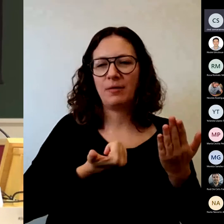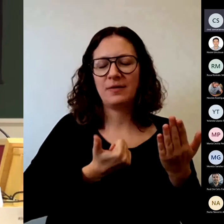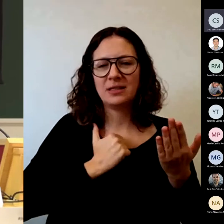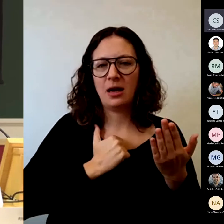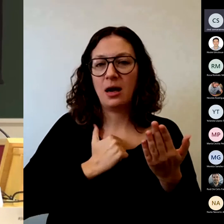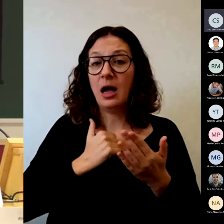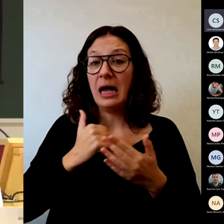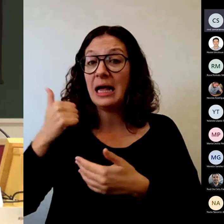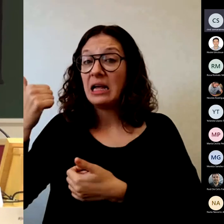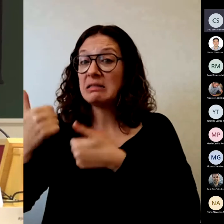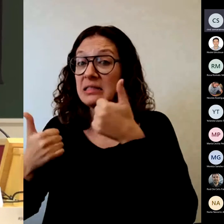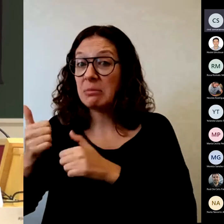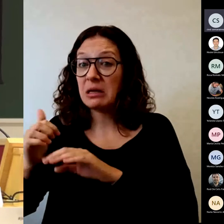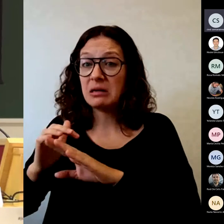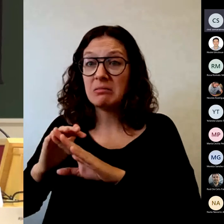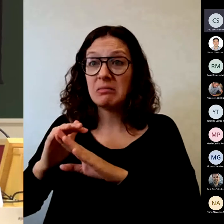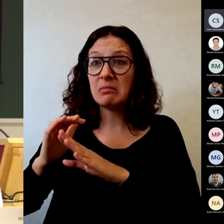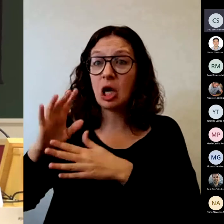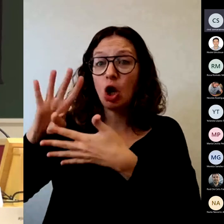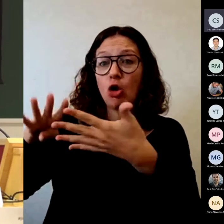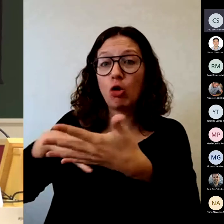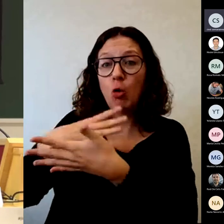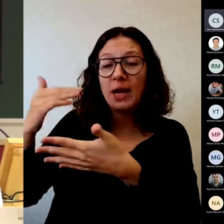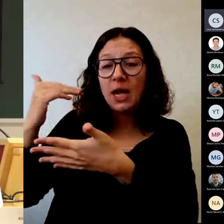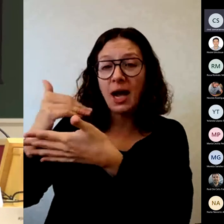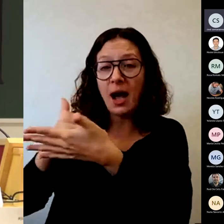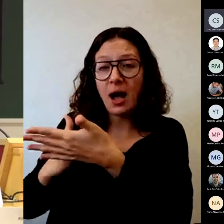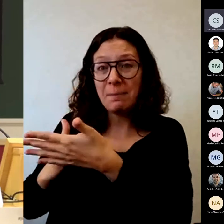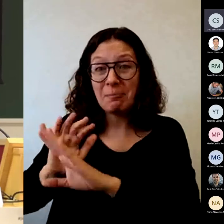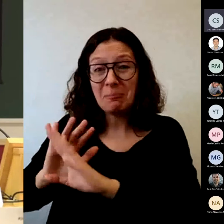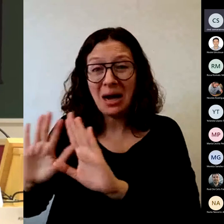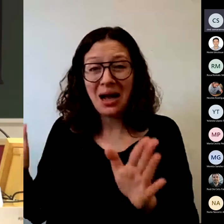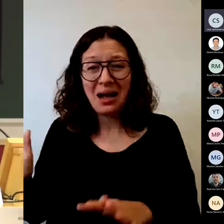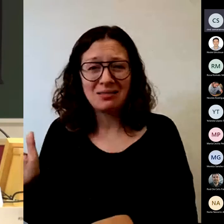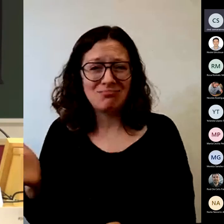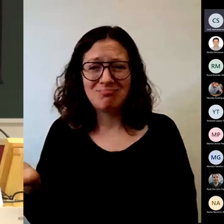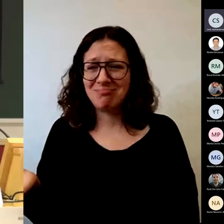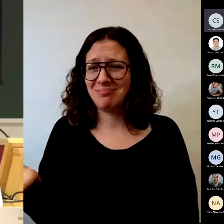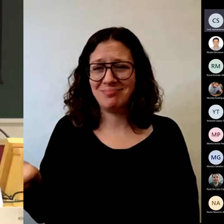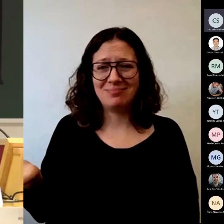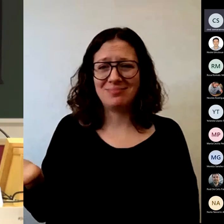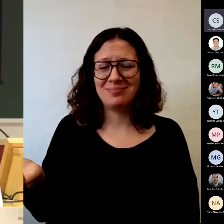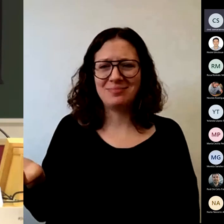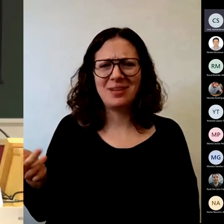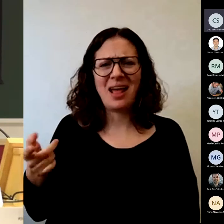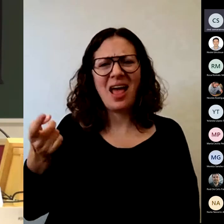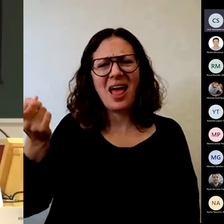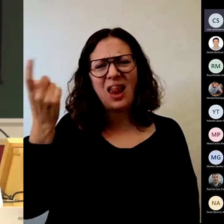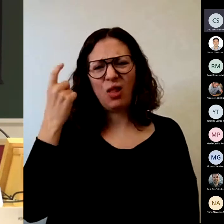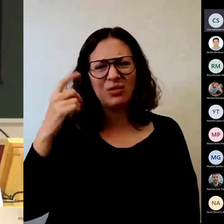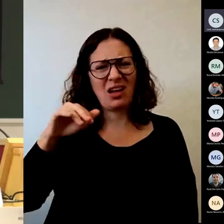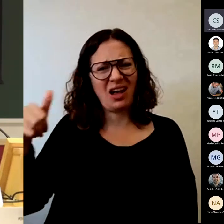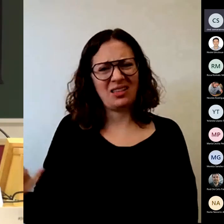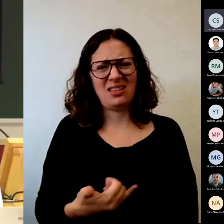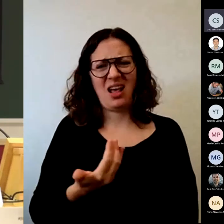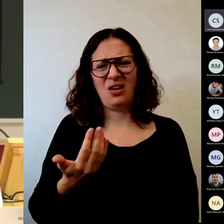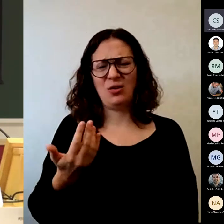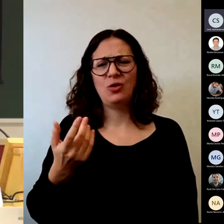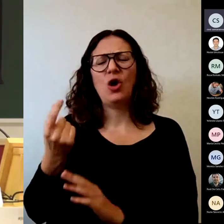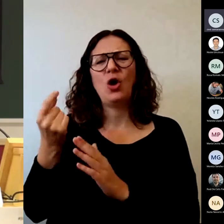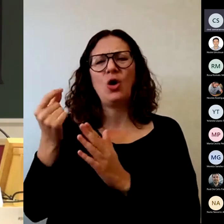rúbricas ya estamos cansados los alumnos ya están cansados también de las rúbricas pero bueno